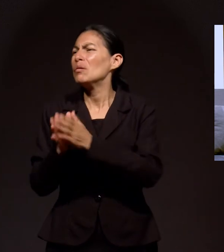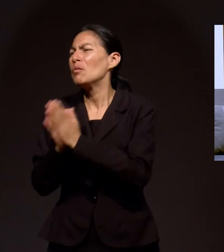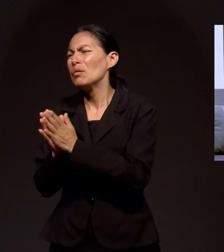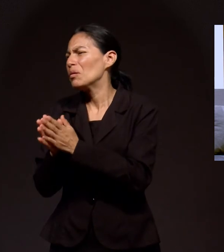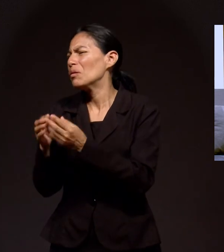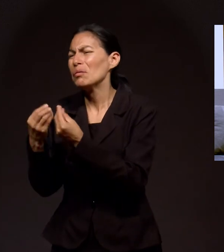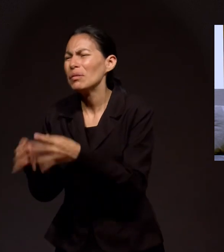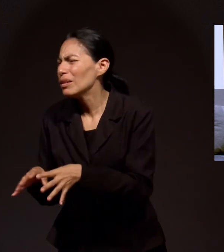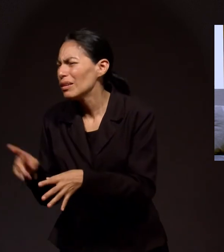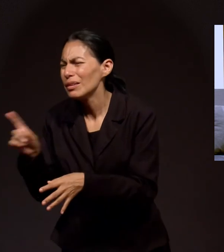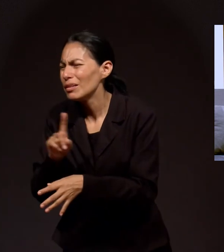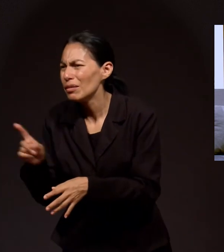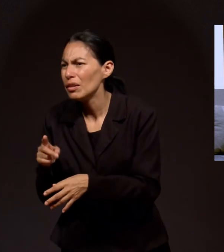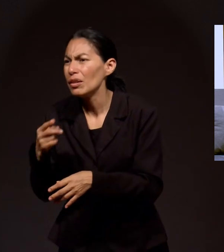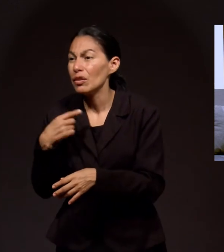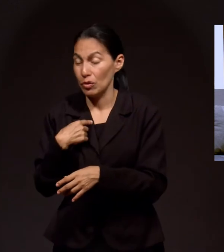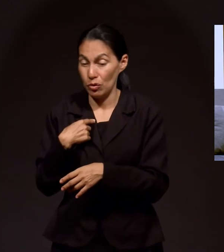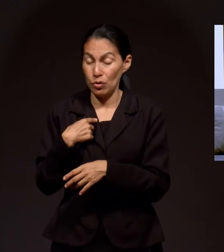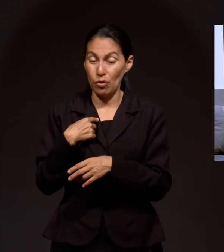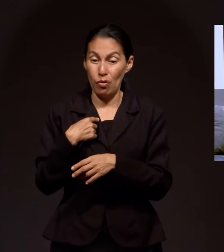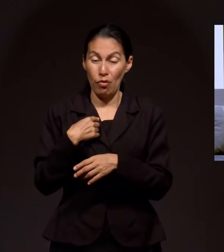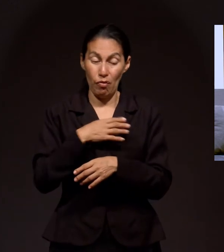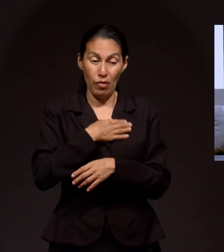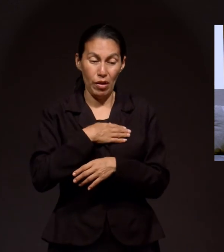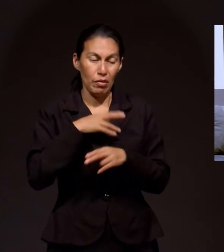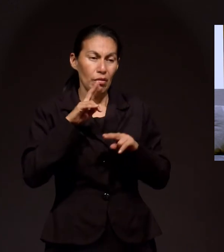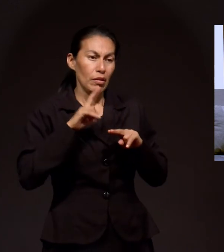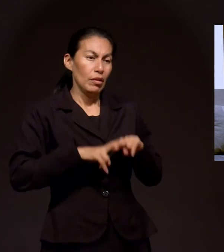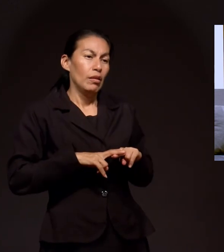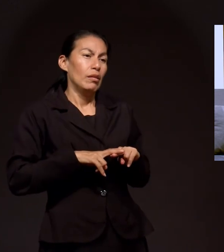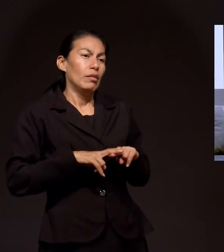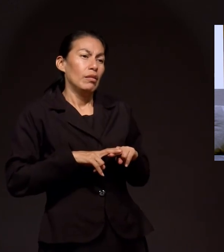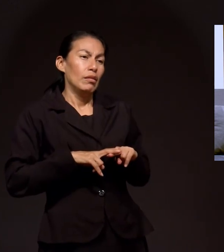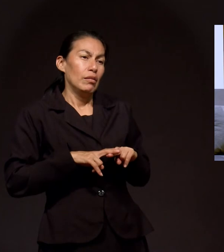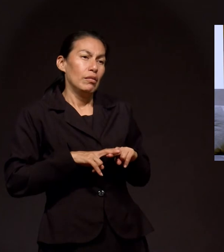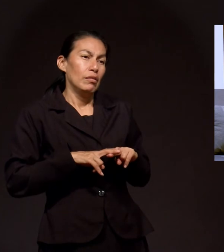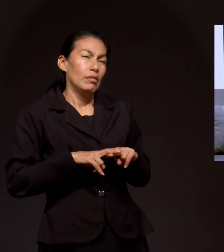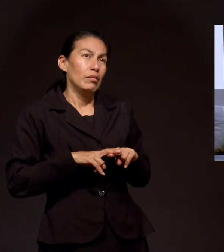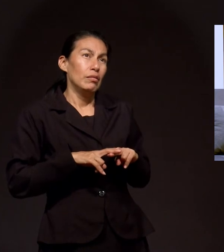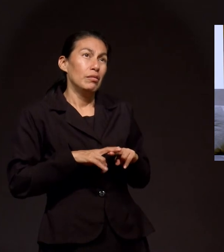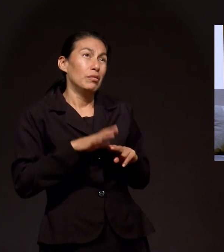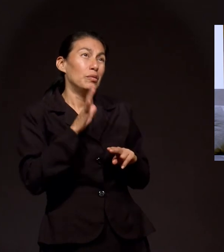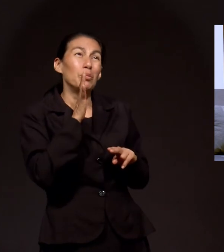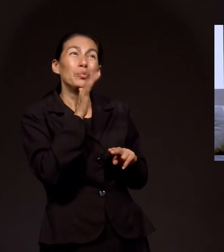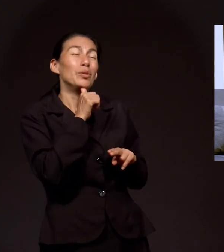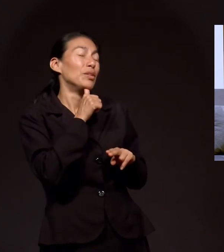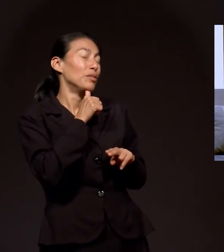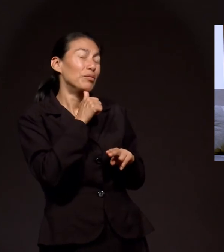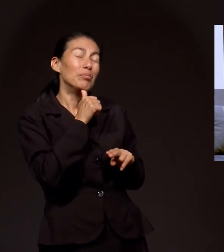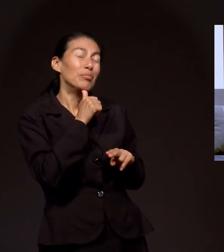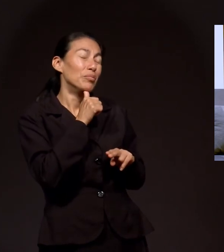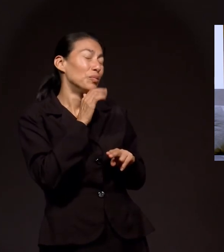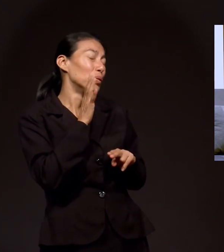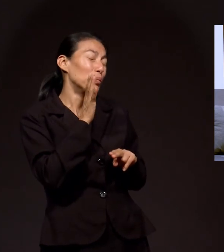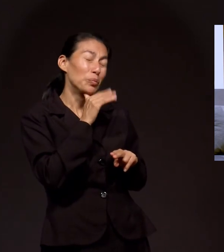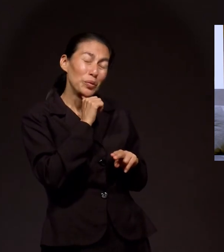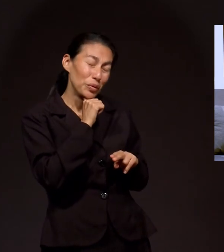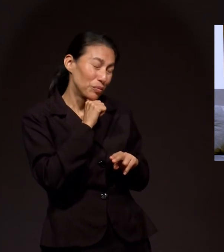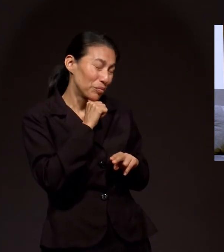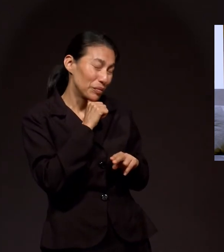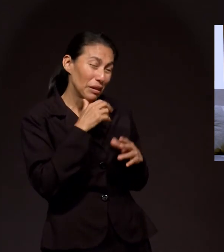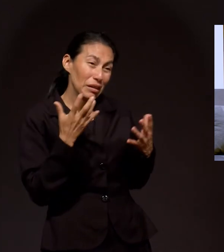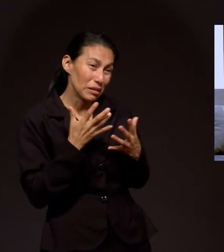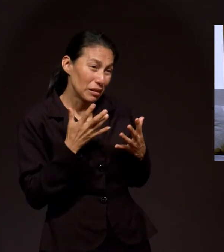y yo me senté en el piso del baño. Y ahí es donde uno, humanamente, físicamente impotente, no podía